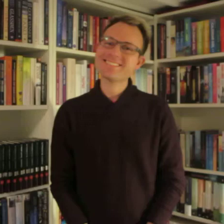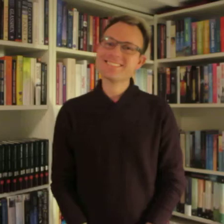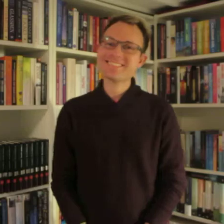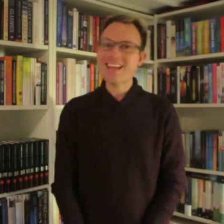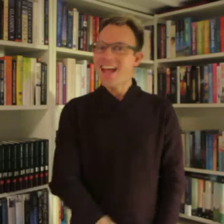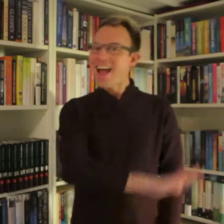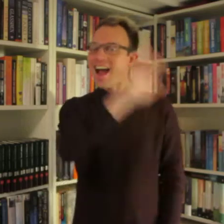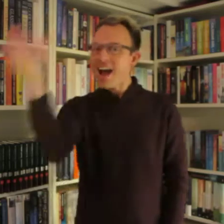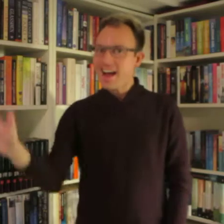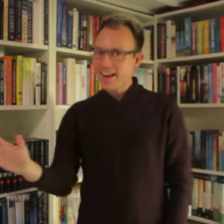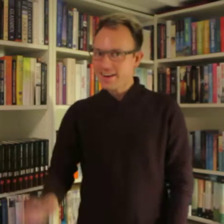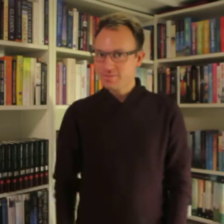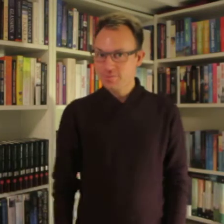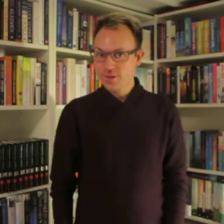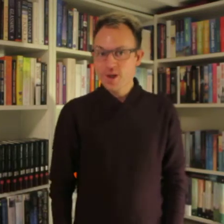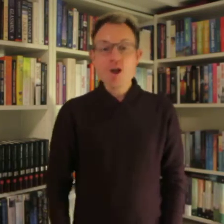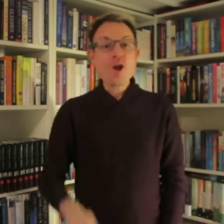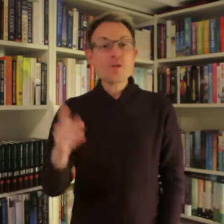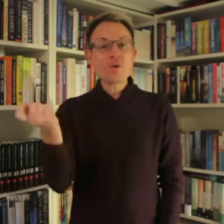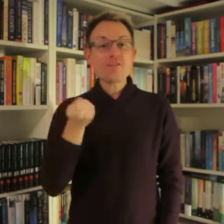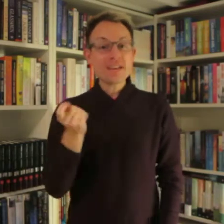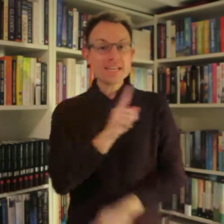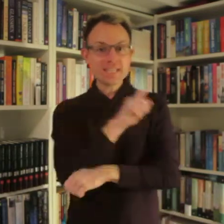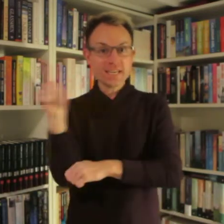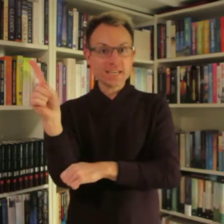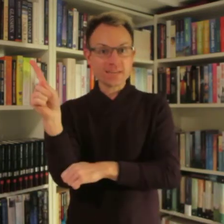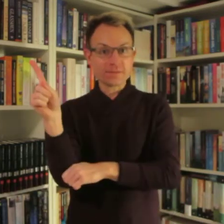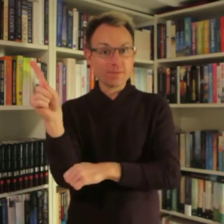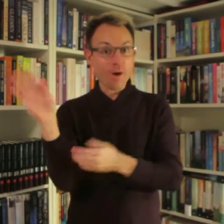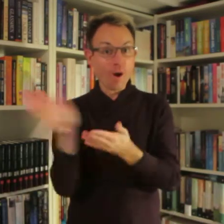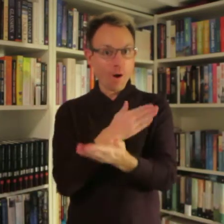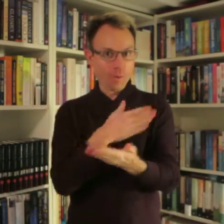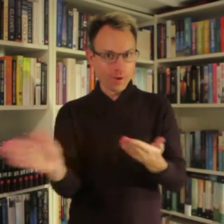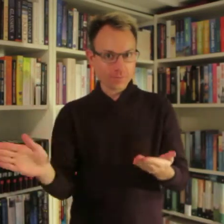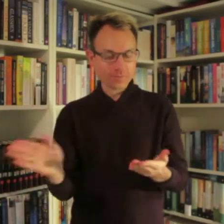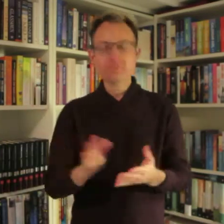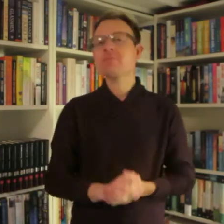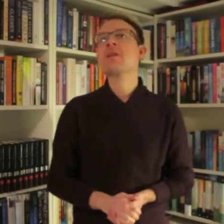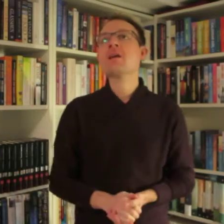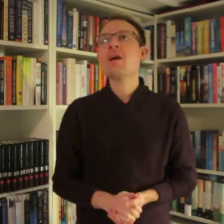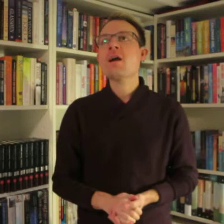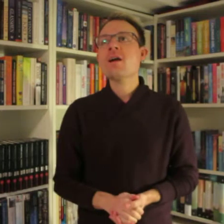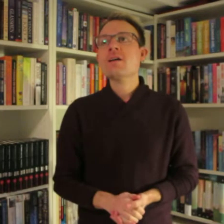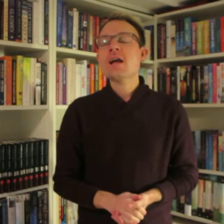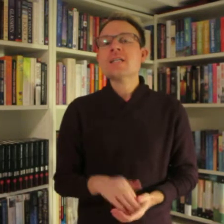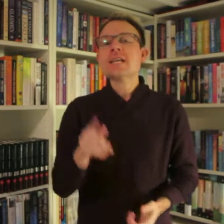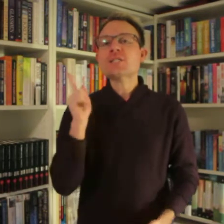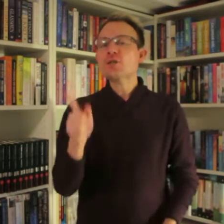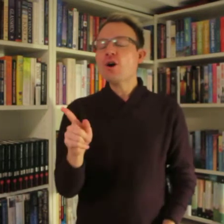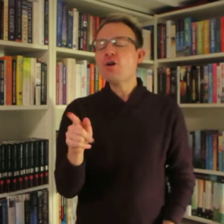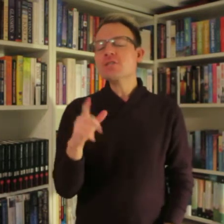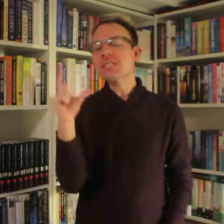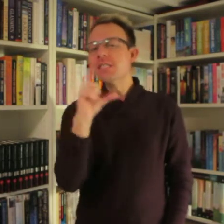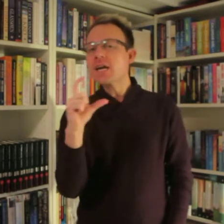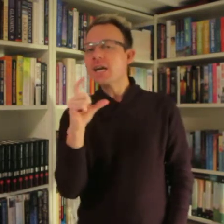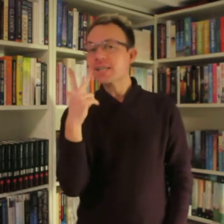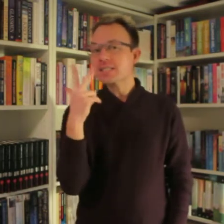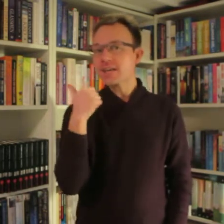Hej, nu er vintertigen over, der er tilgå ca. 3